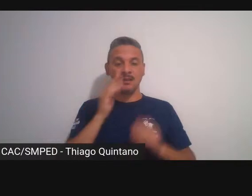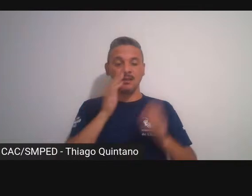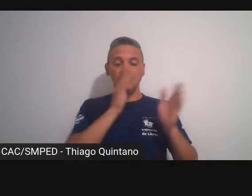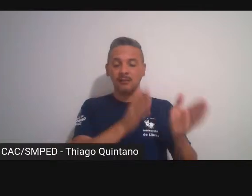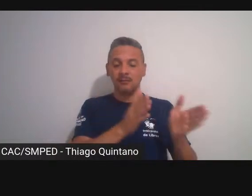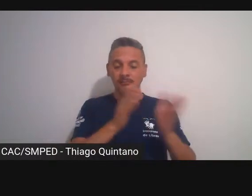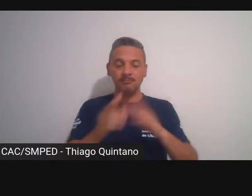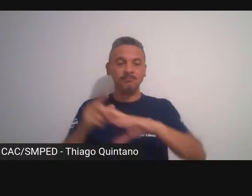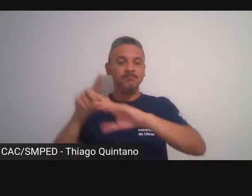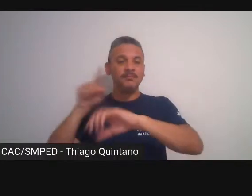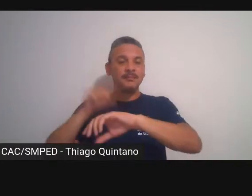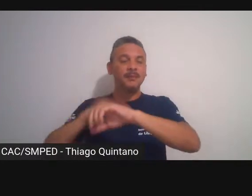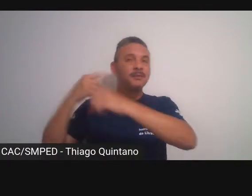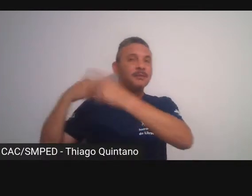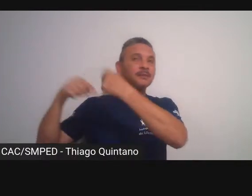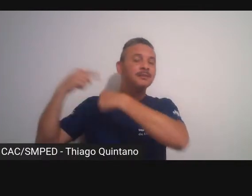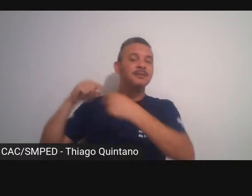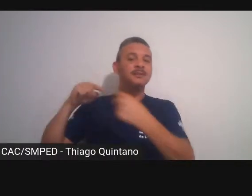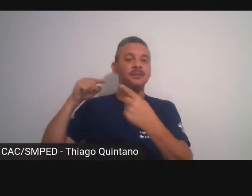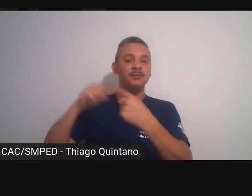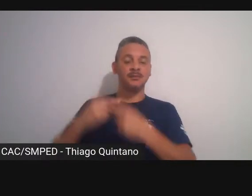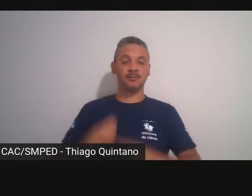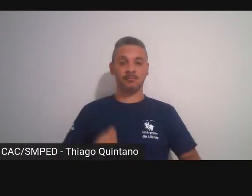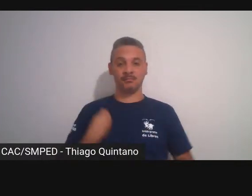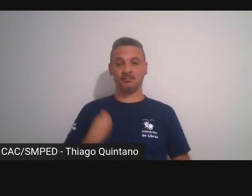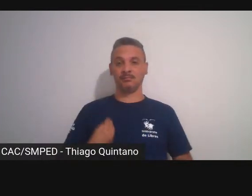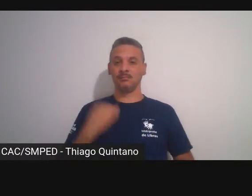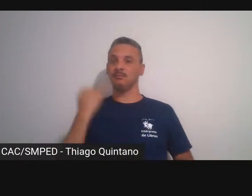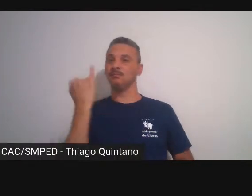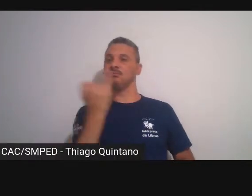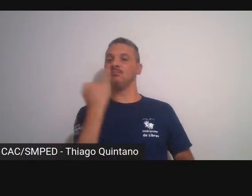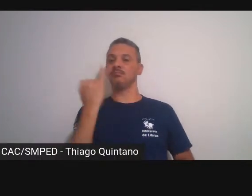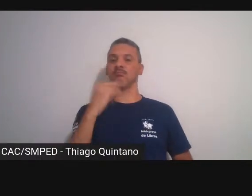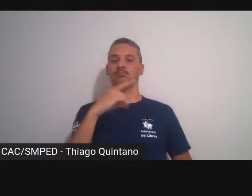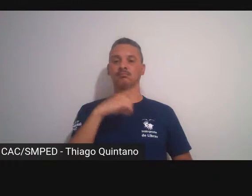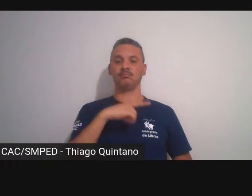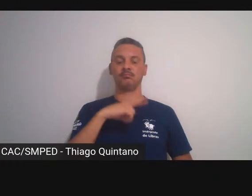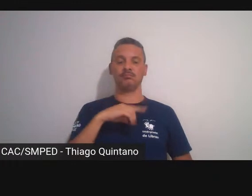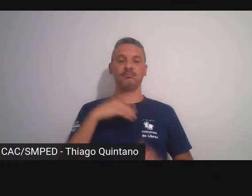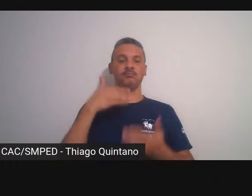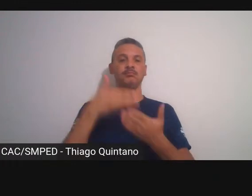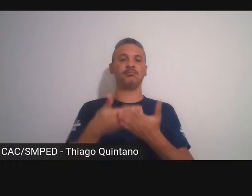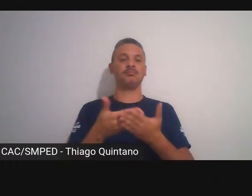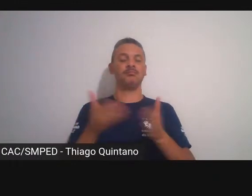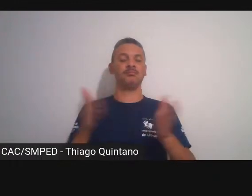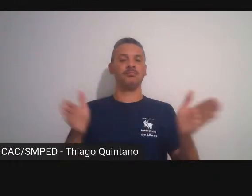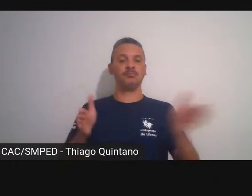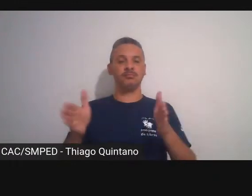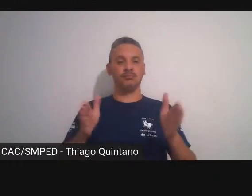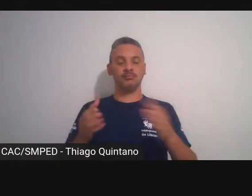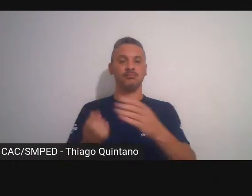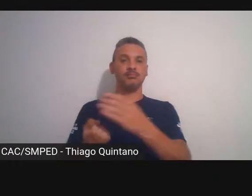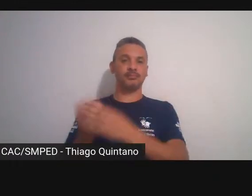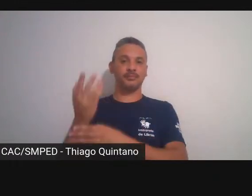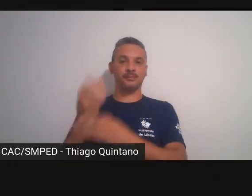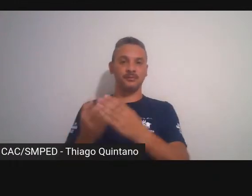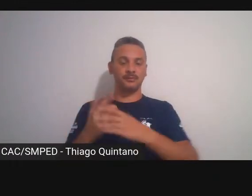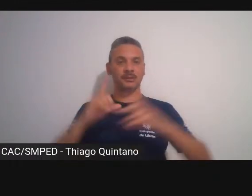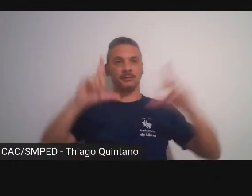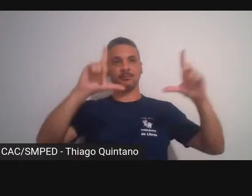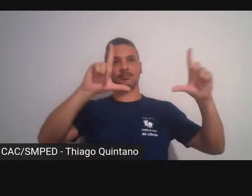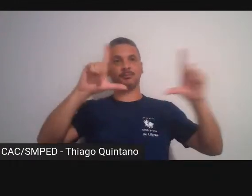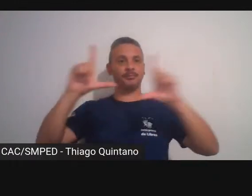muito ela é muito presente até no momento de elaborar a imagem